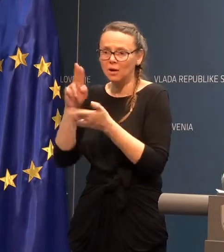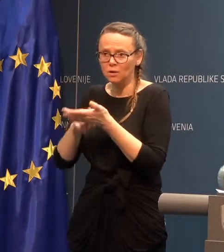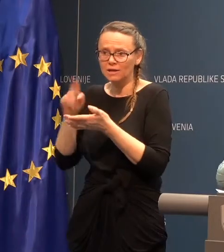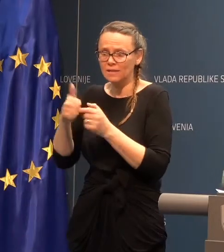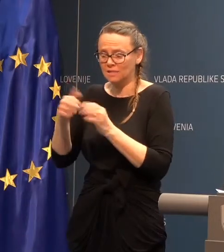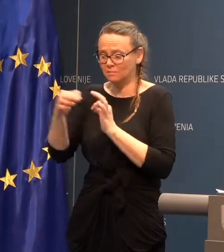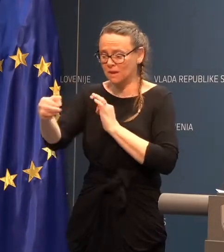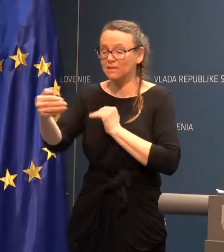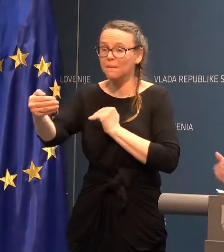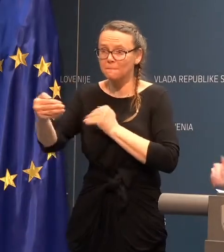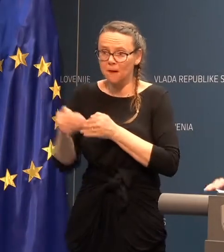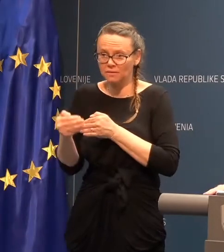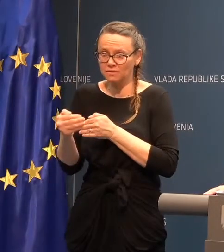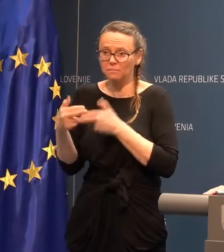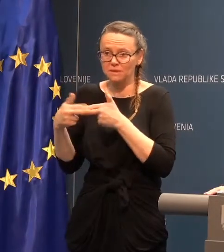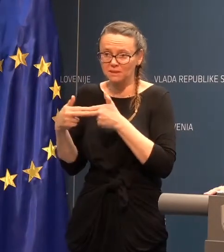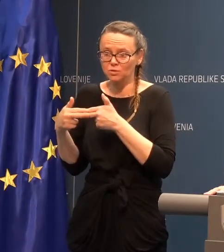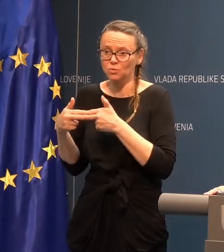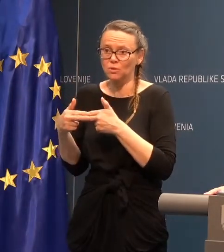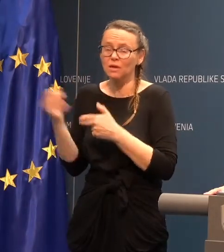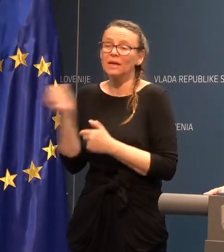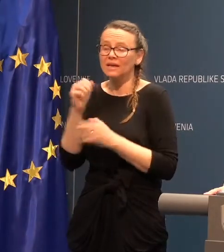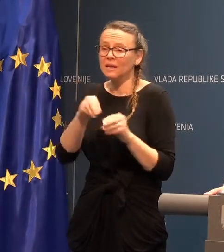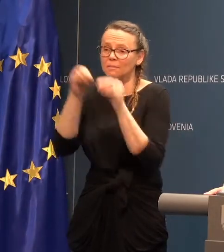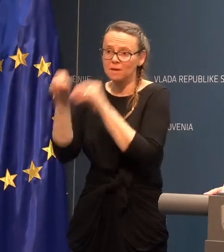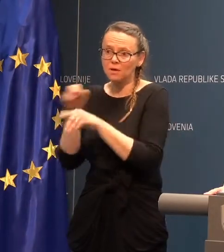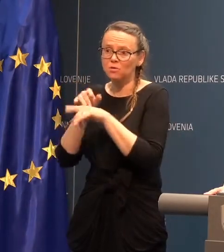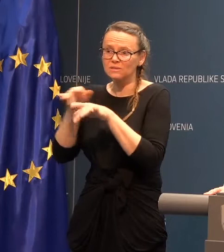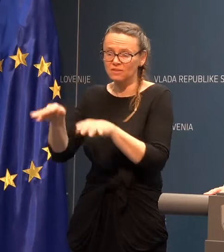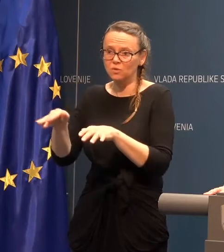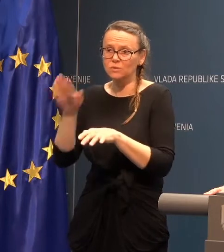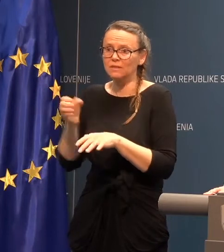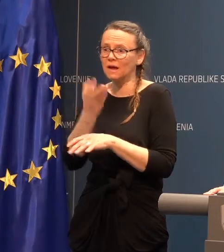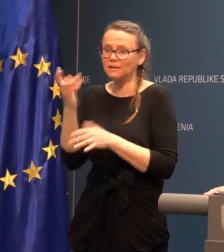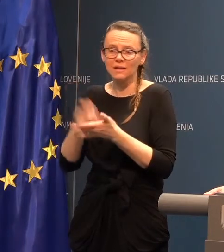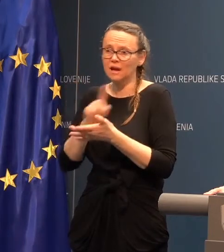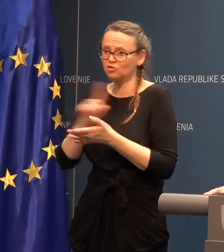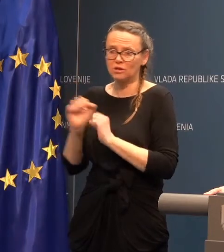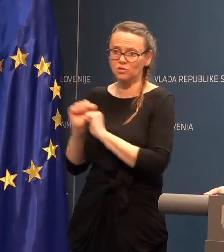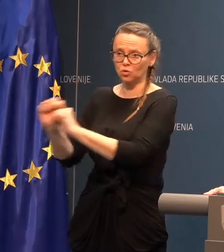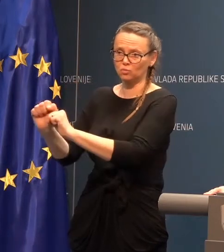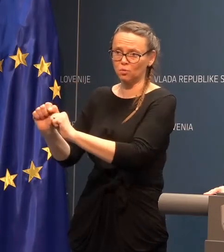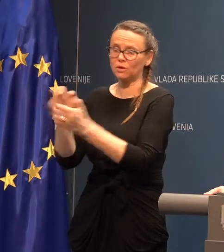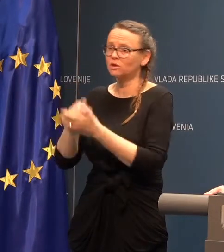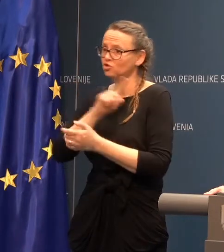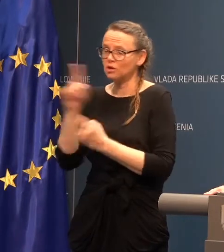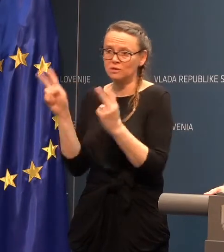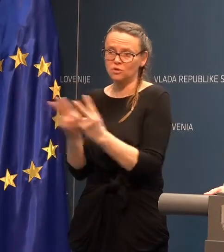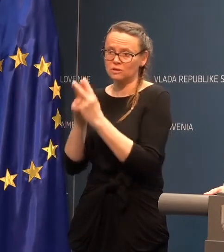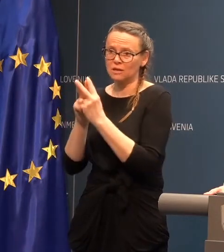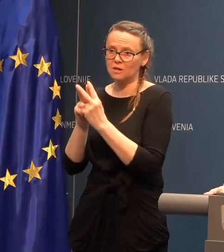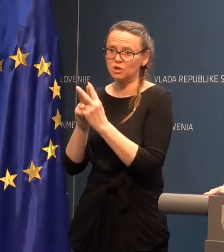in majh metr blizu in je prenos virusa, na katerega še niso odporne, se zdiče niso srečali,